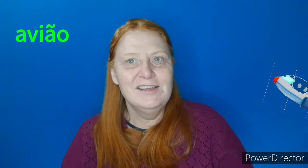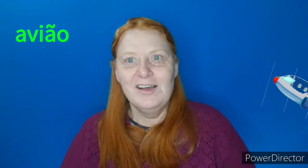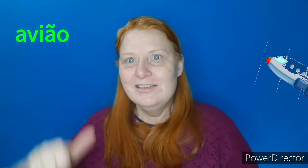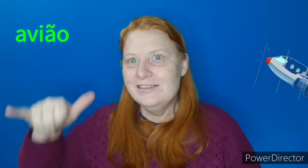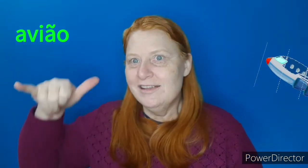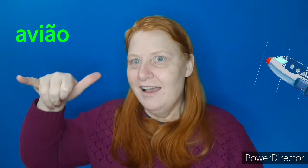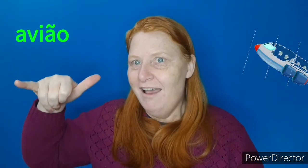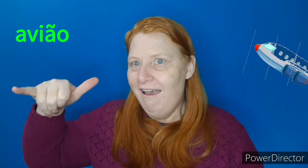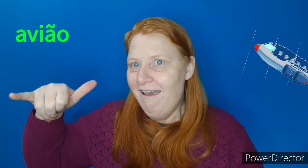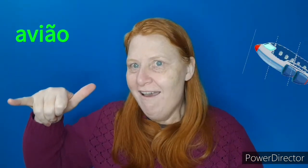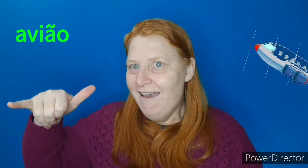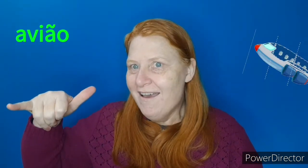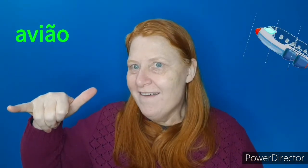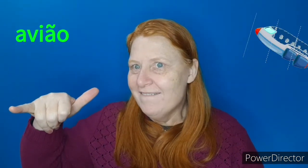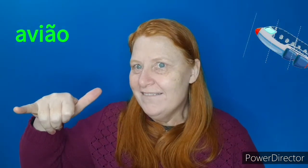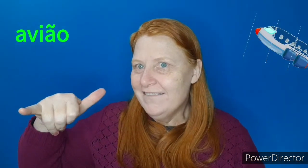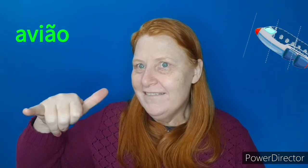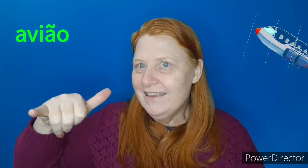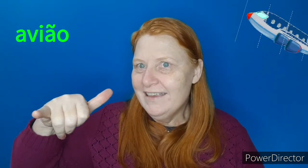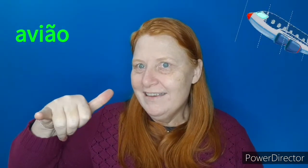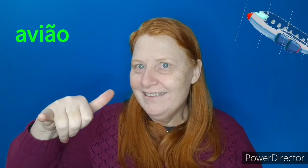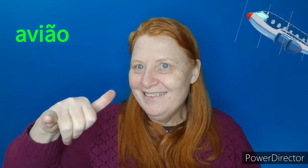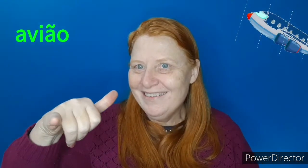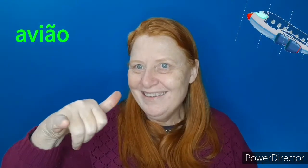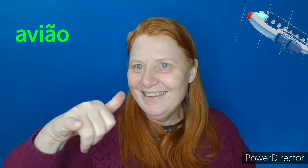avião. Olha, esse é o sinal de avião em libras.